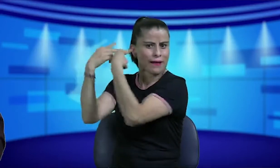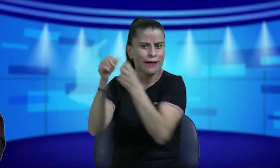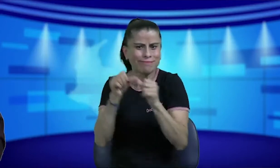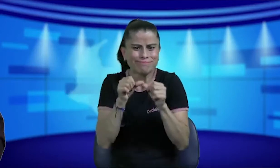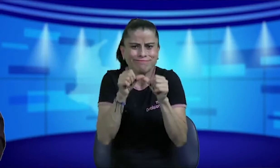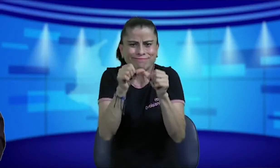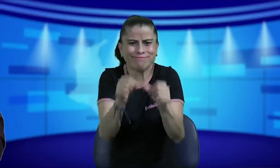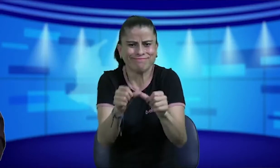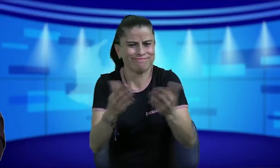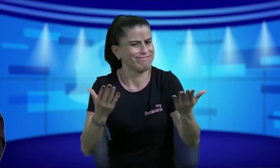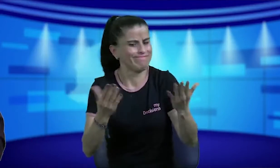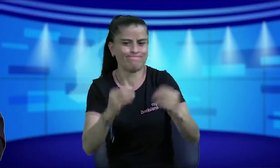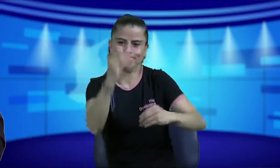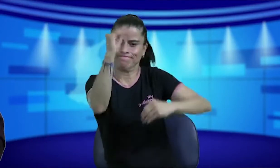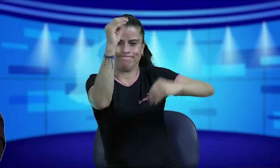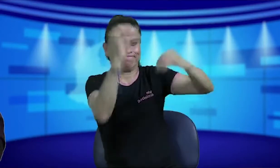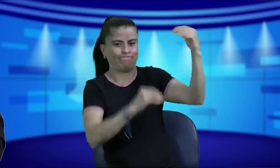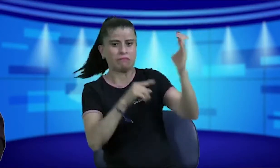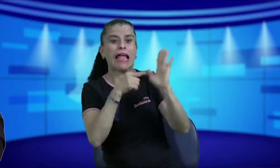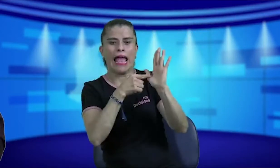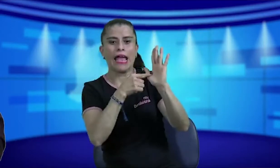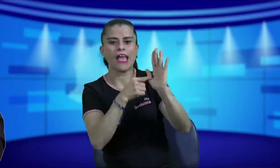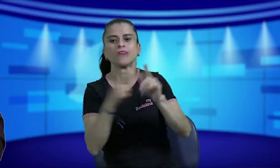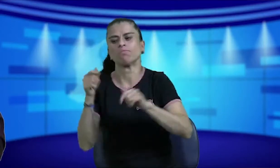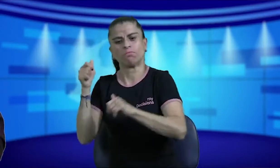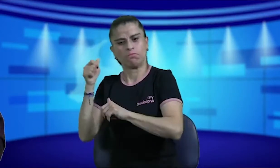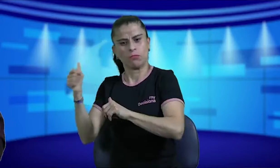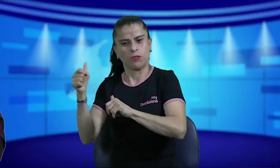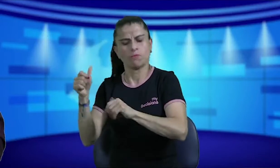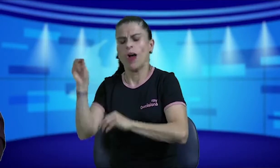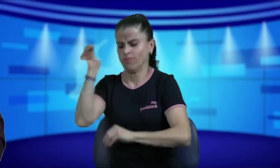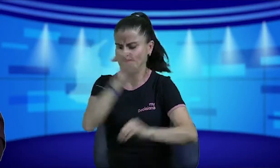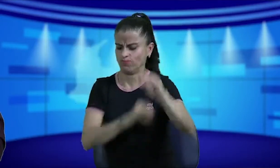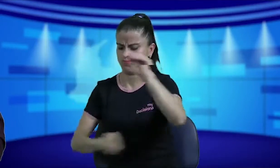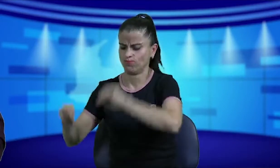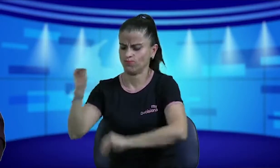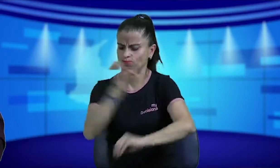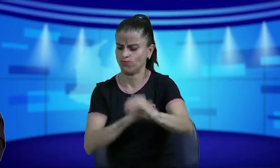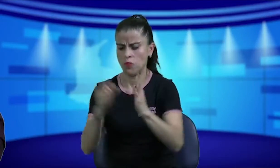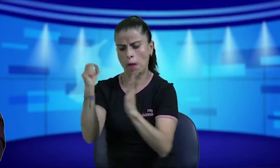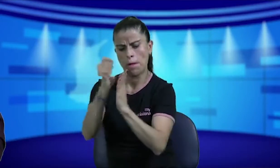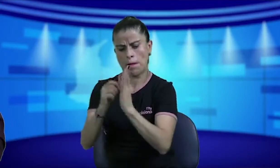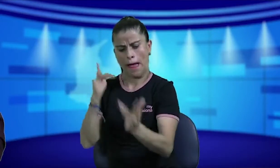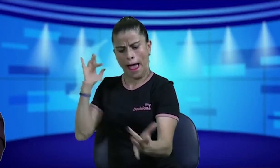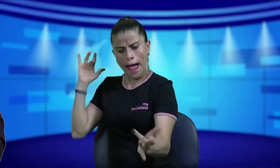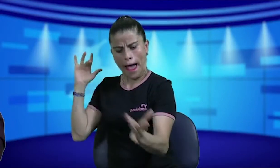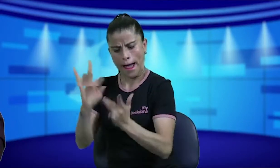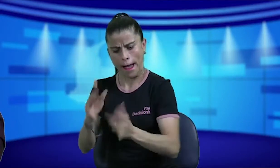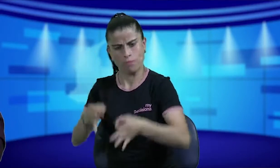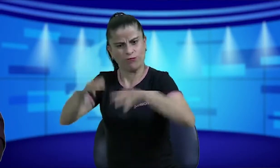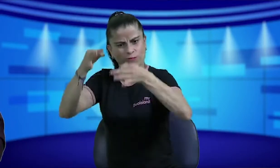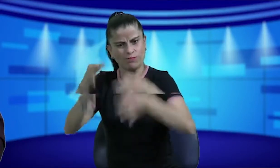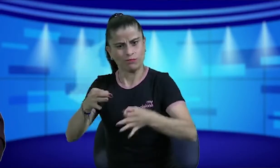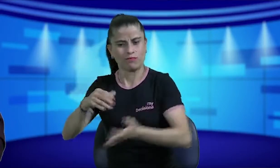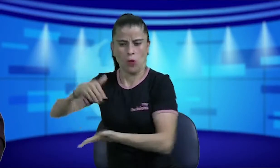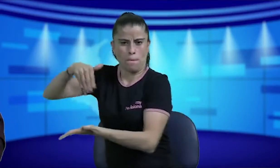pensando en la deficiencia auditiva y que seguían pensando en esto entonces es por eso que se volvió a realizar unos puntos adecuados